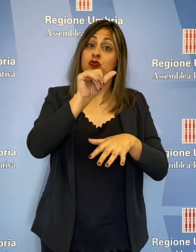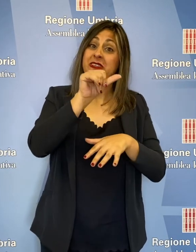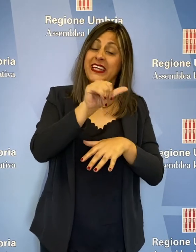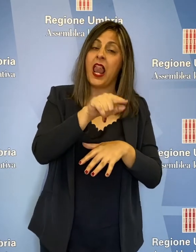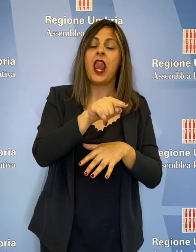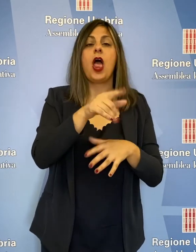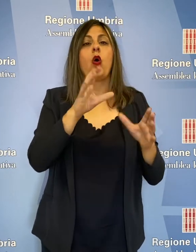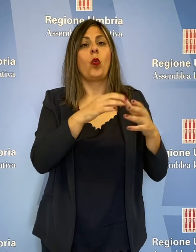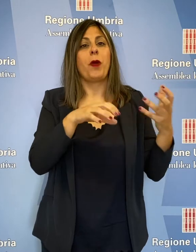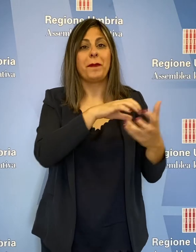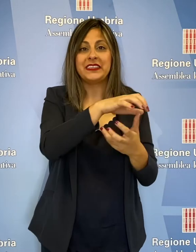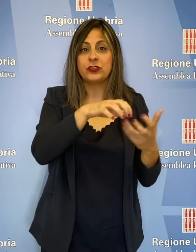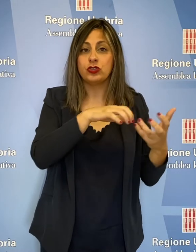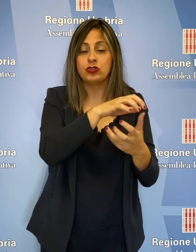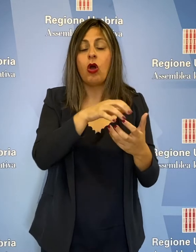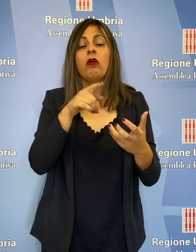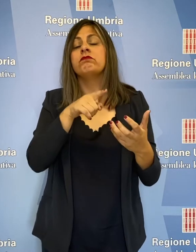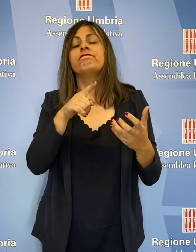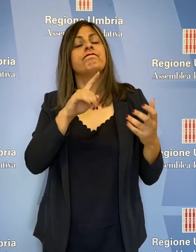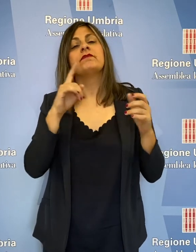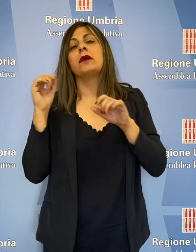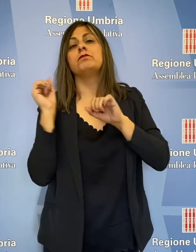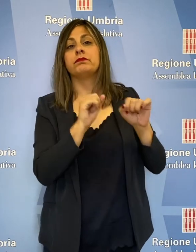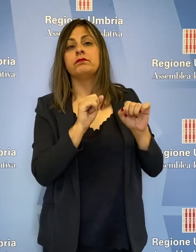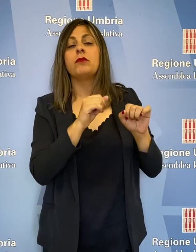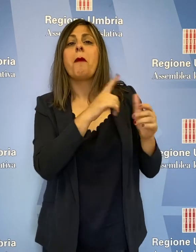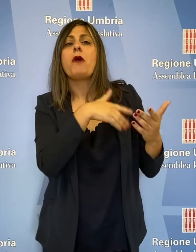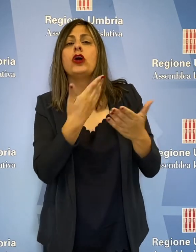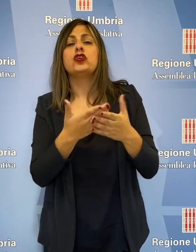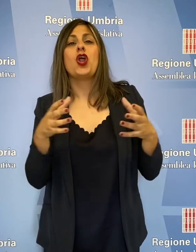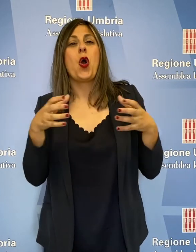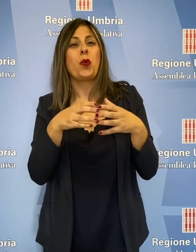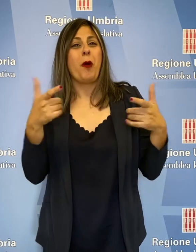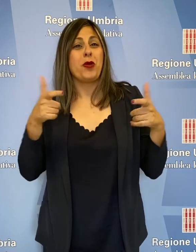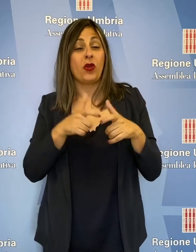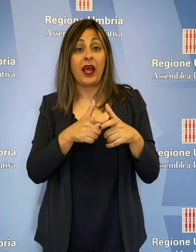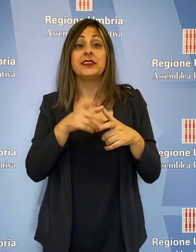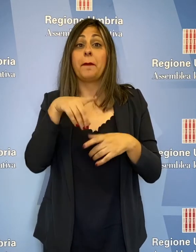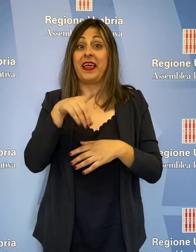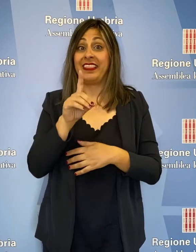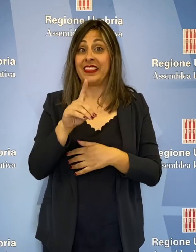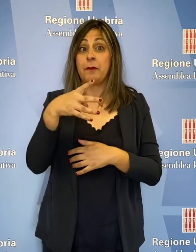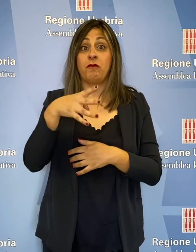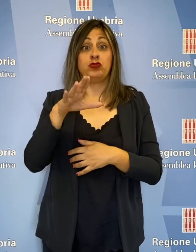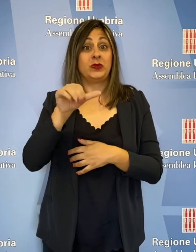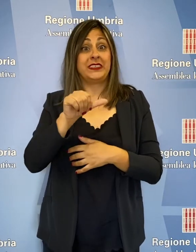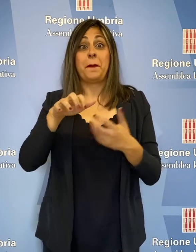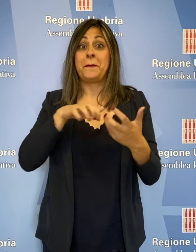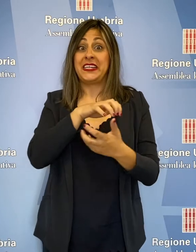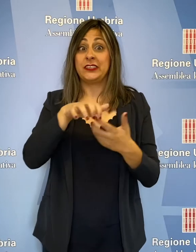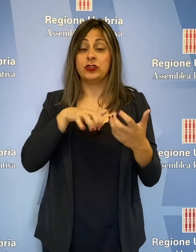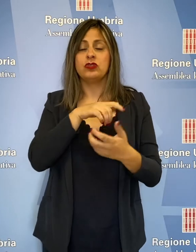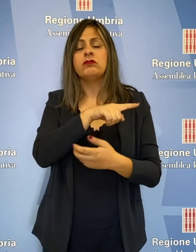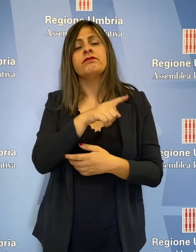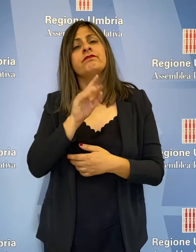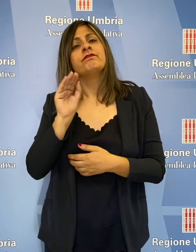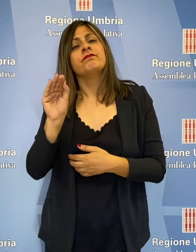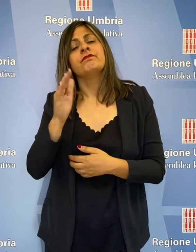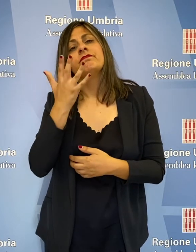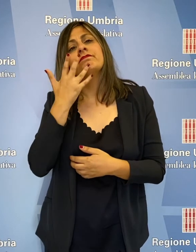Movimento 5 Stelle e Gruppo Misto, la mozione dei gruppi di minoranza, PD, Movimento 5 Stelle, Misto, che impegnava